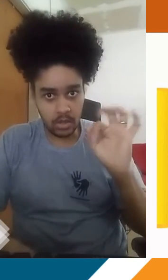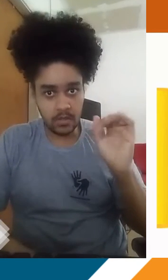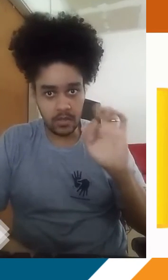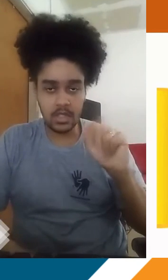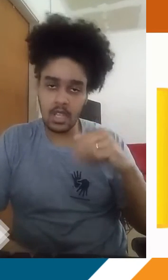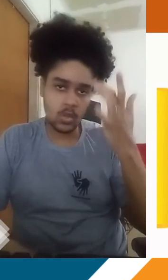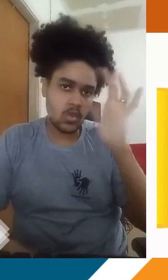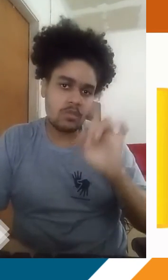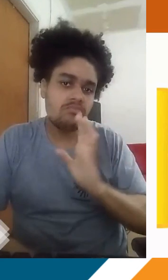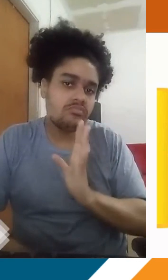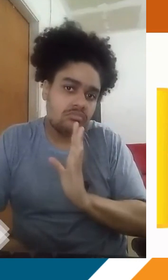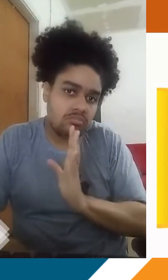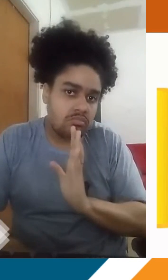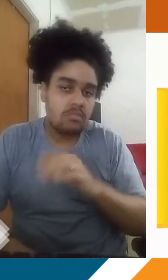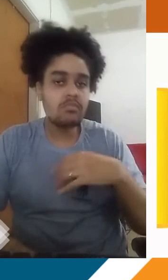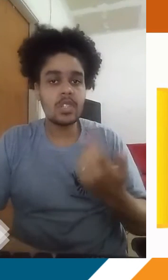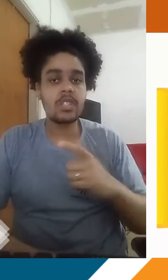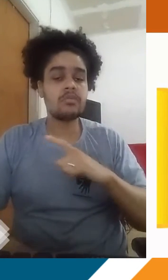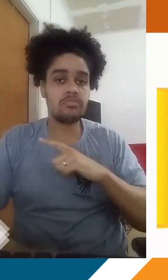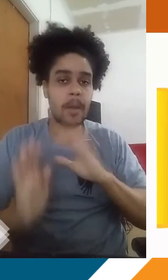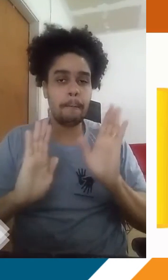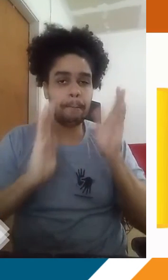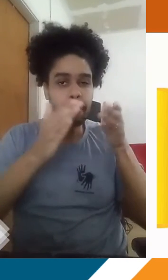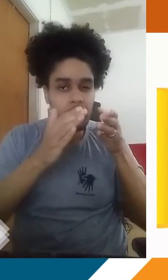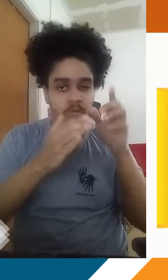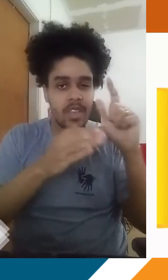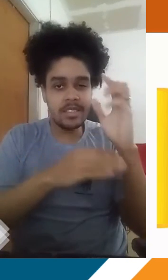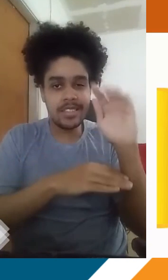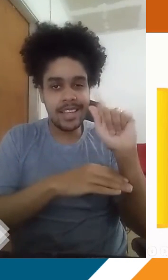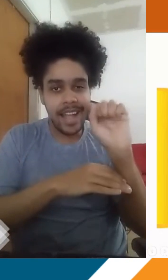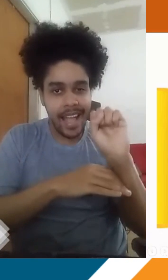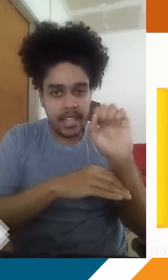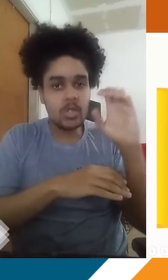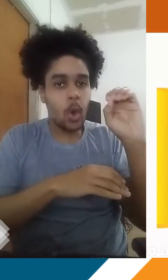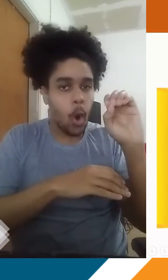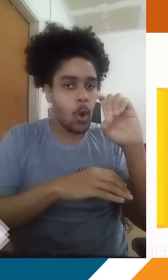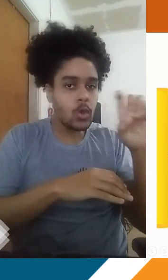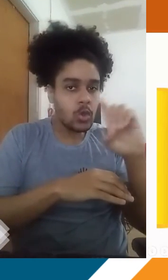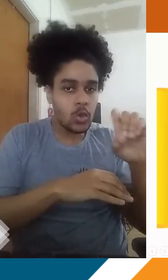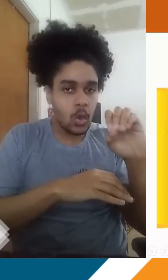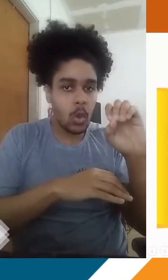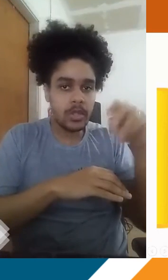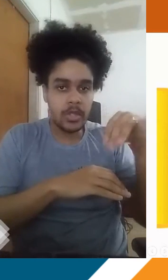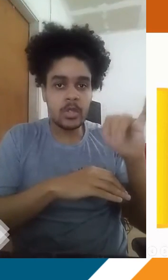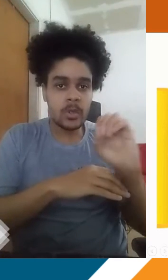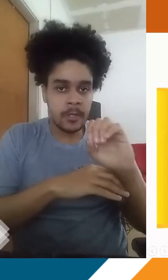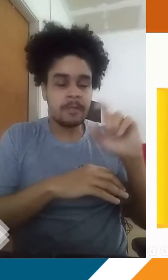dessa palavra também. Que é onde a gente tem a maior concentração desse gás que a gente chama de gás ozônio. E aí, como vocês